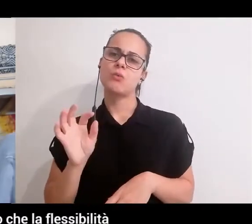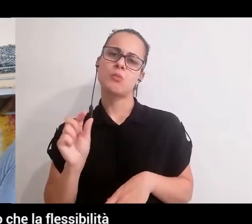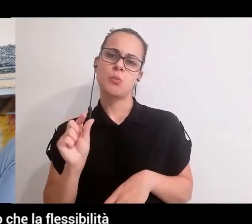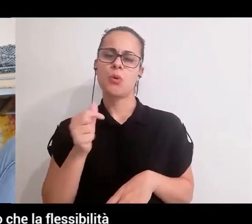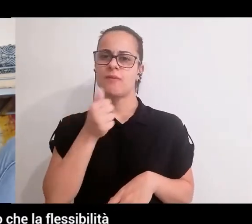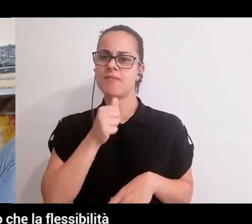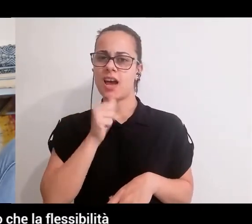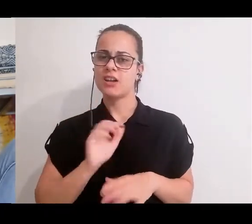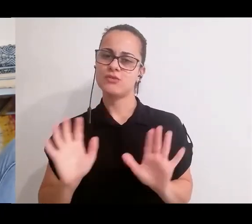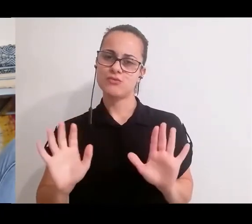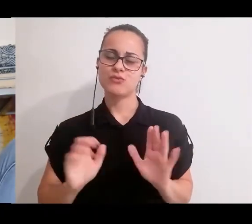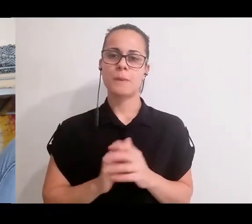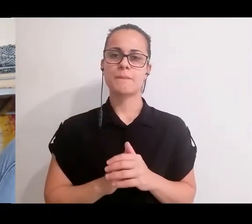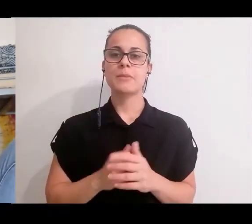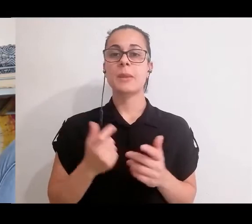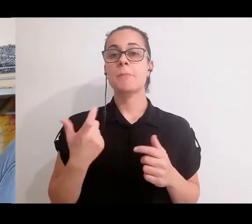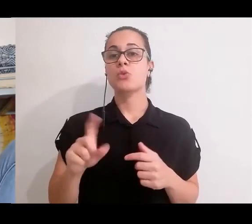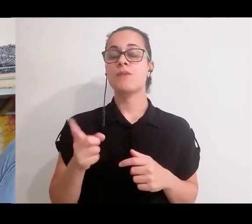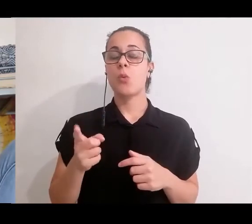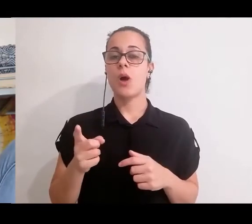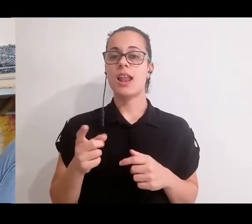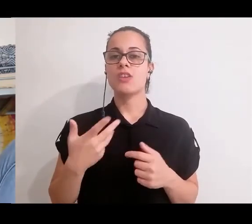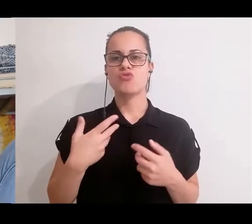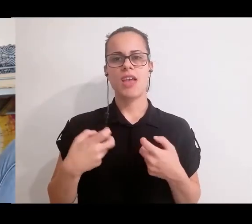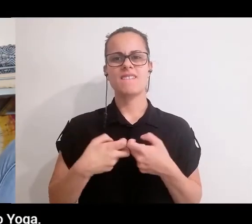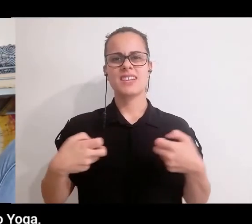spesso che la flessibilità che noi abbiamo nel corpo